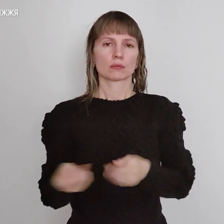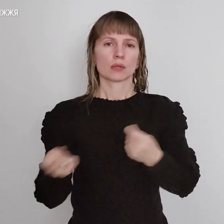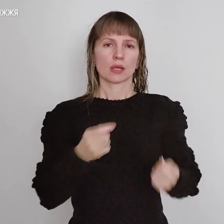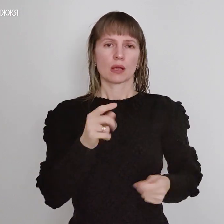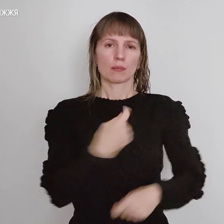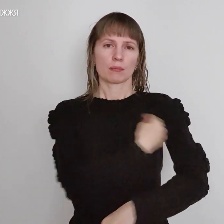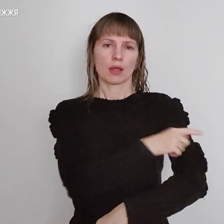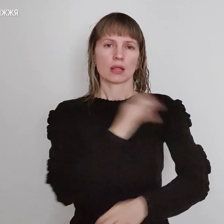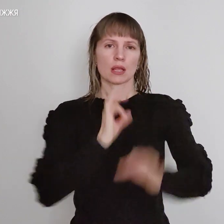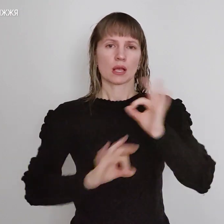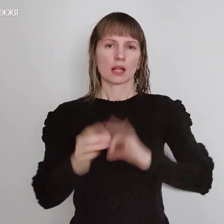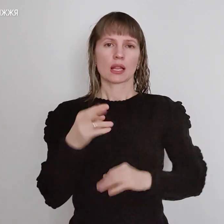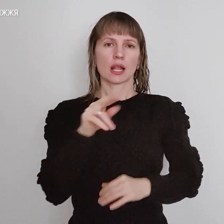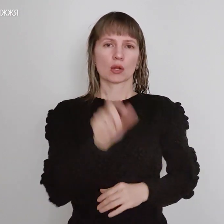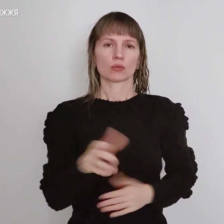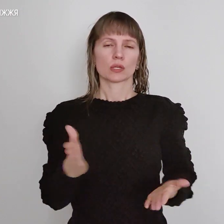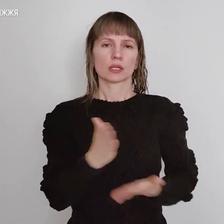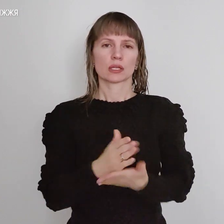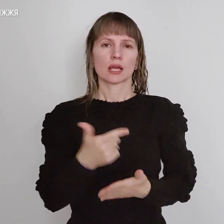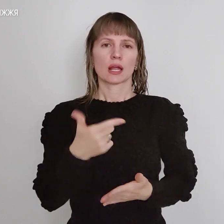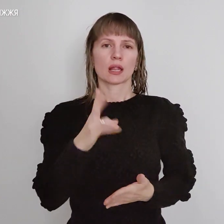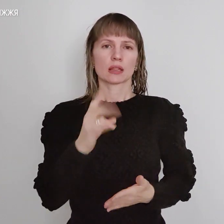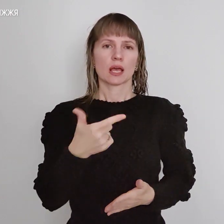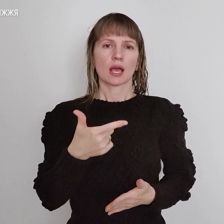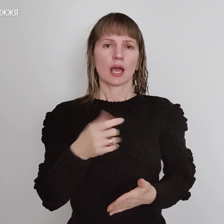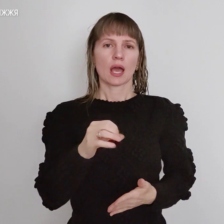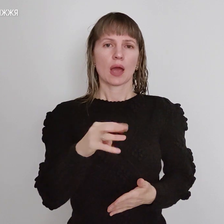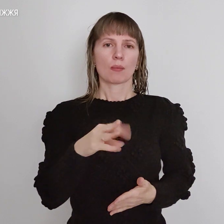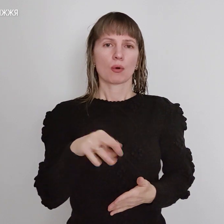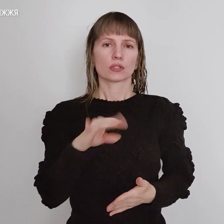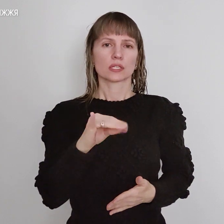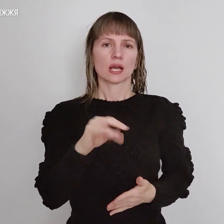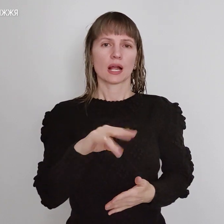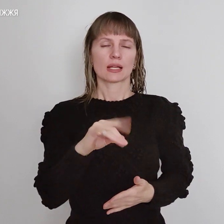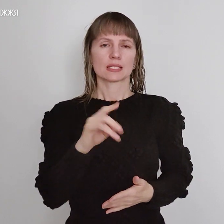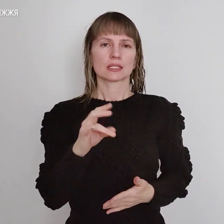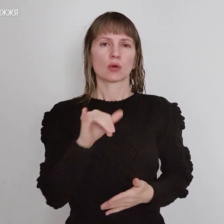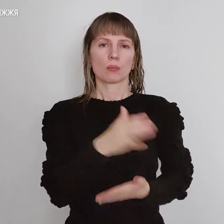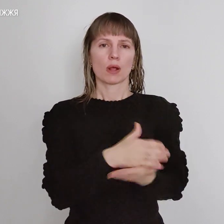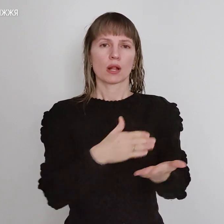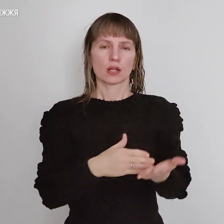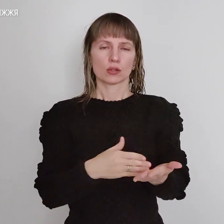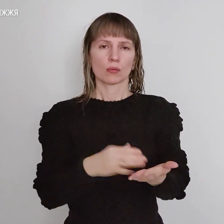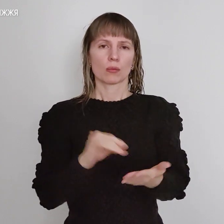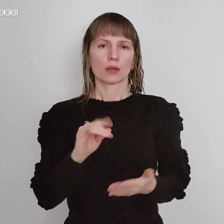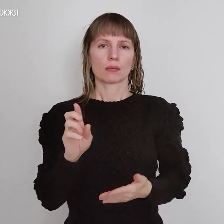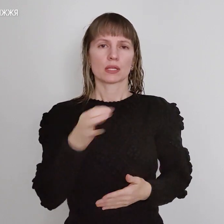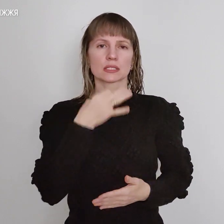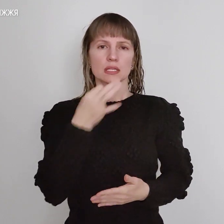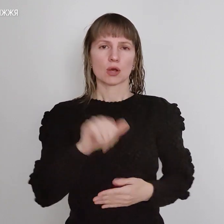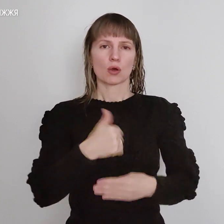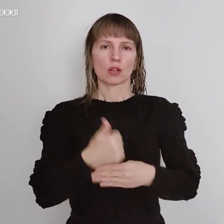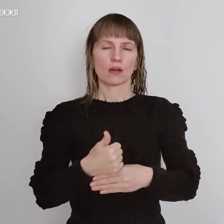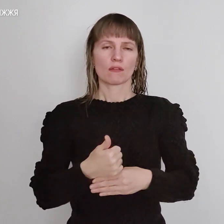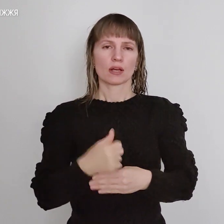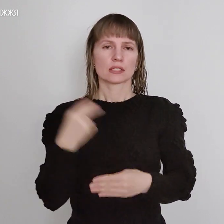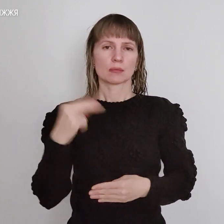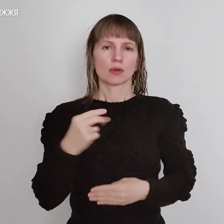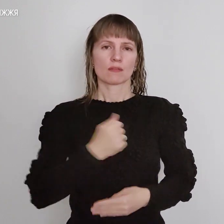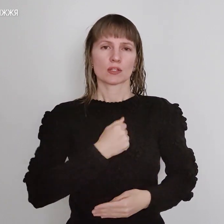людей, які перебувають на гемодіалізі у Мелітополі та Бердянську, сказав голова Запорізької військової адміністрації Олександр